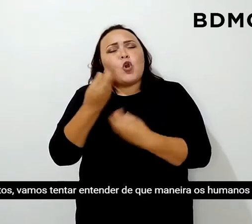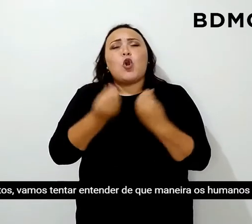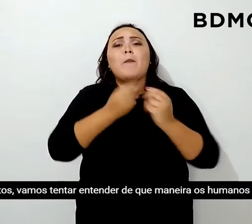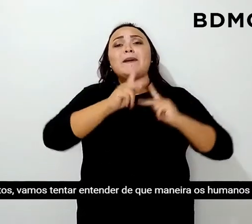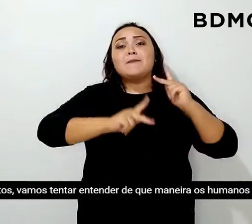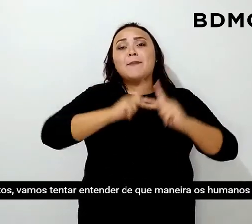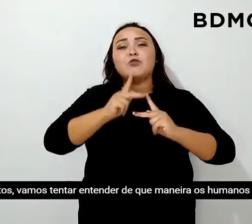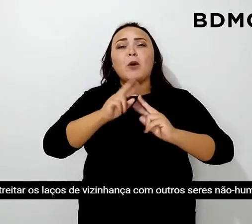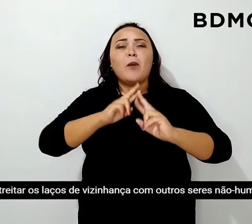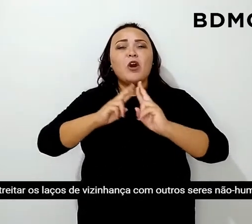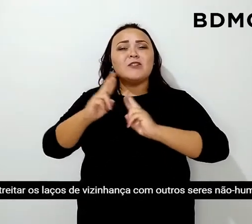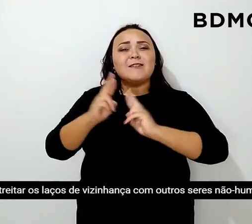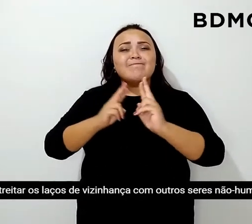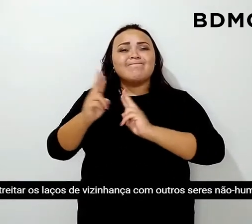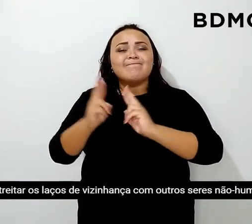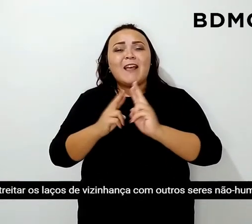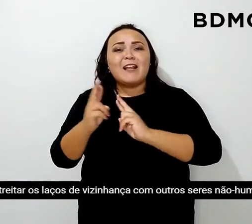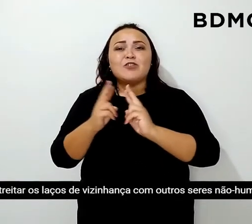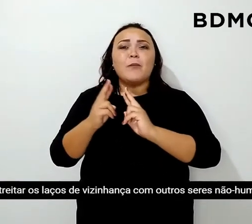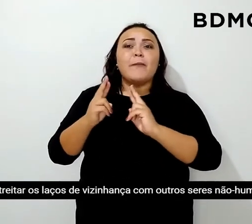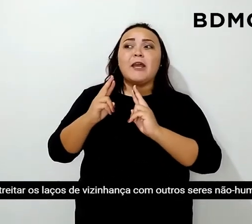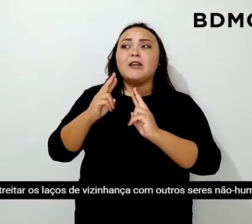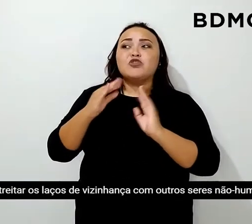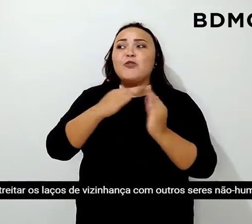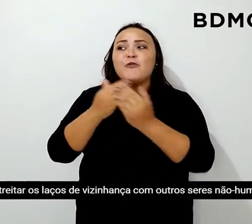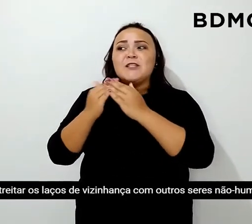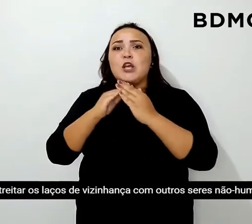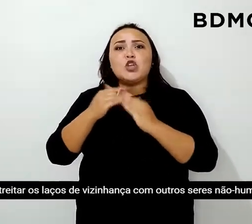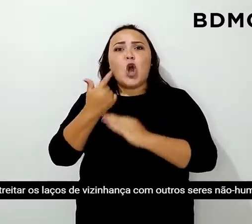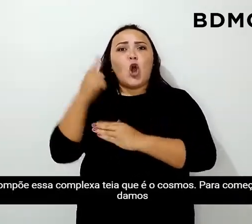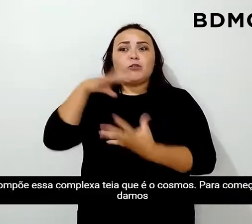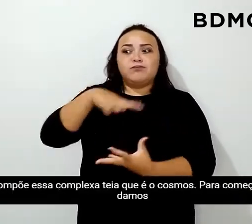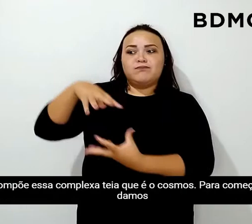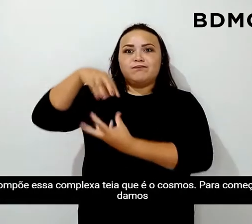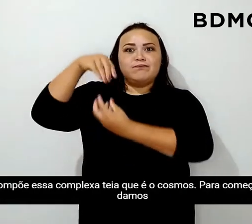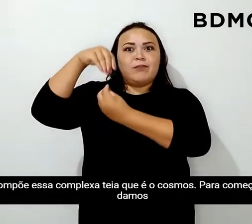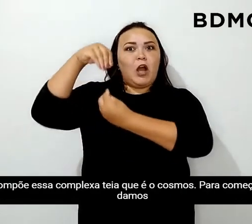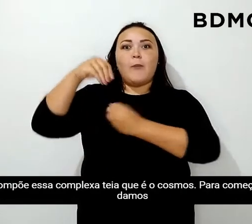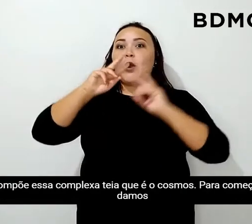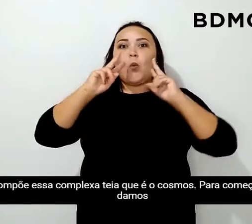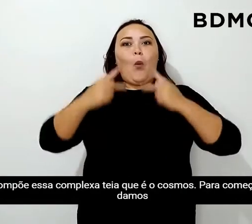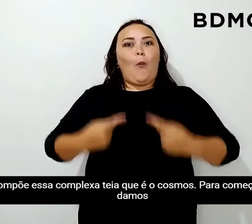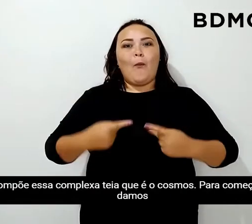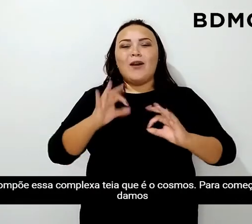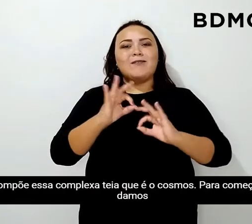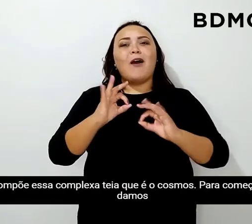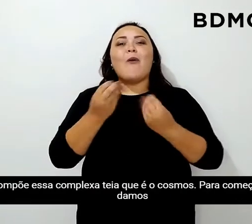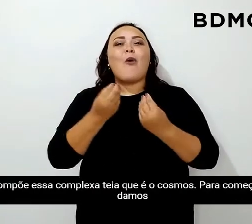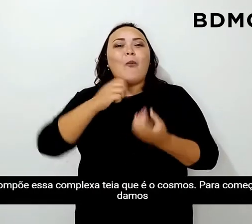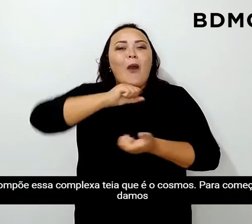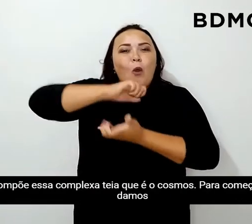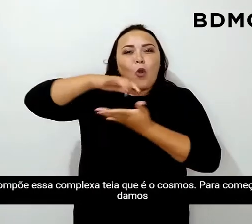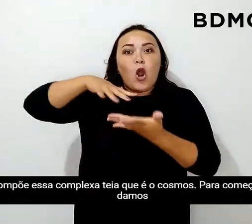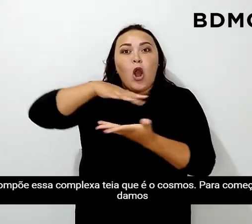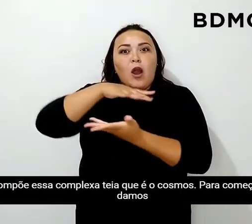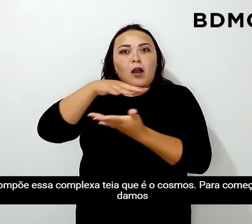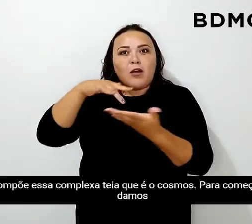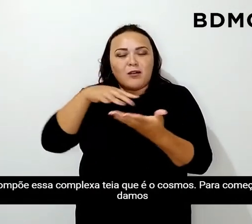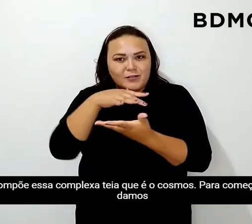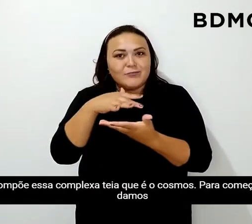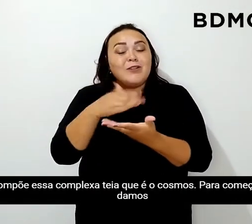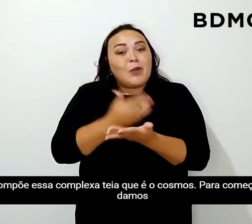que maneira os humanos podem estreitar os laços de vizinhança com outros seres não humanos que compõem essa complexa teia que é o Cosmos.